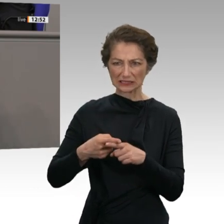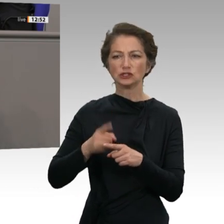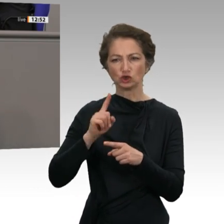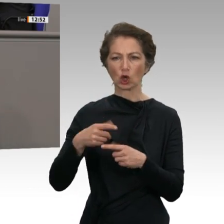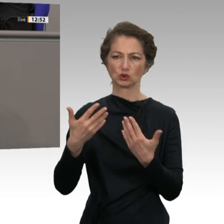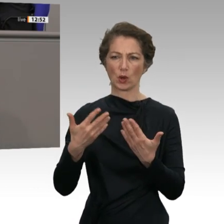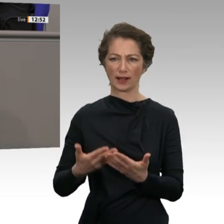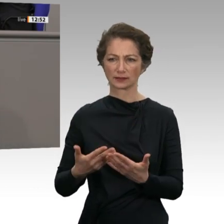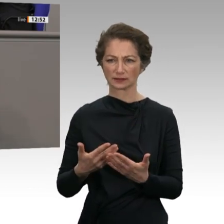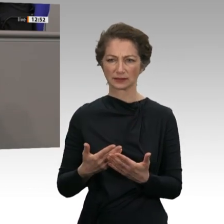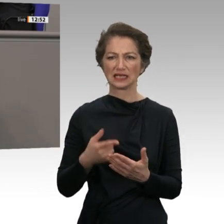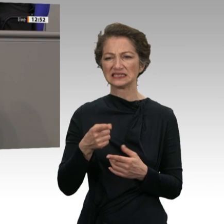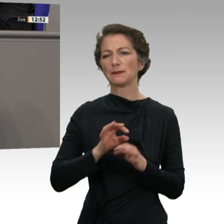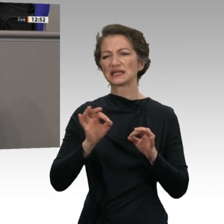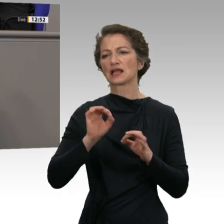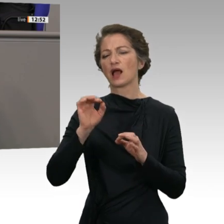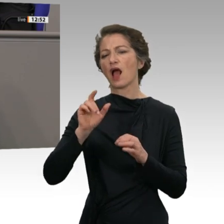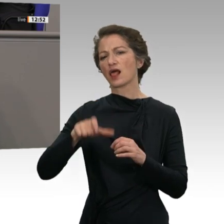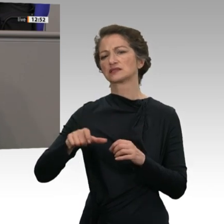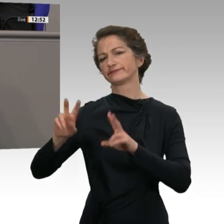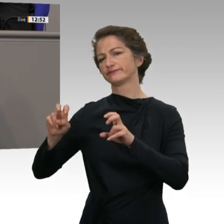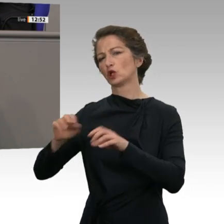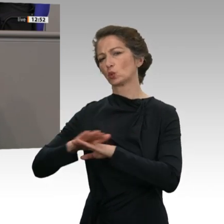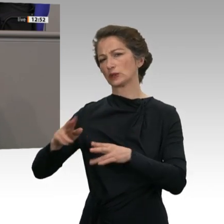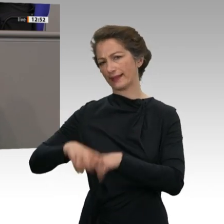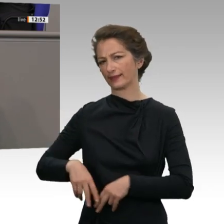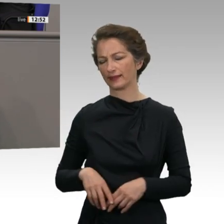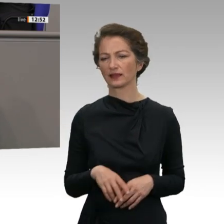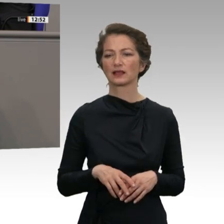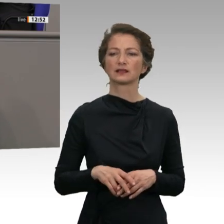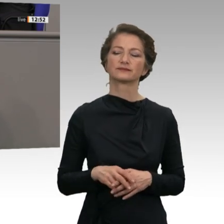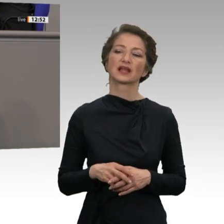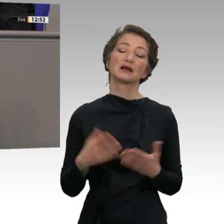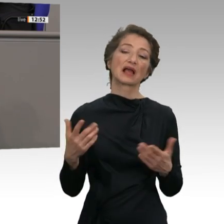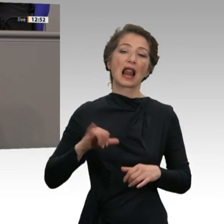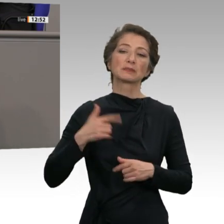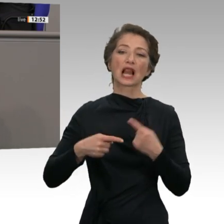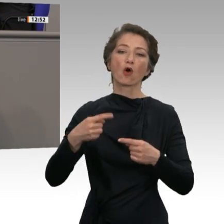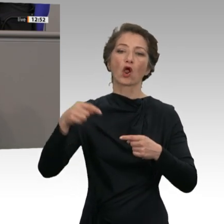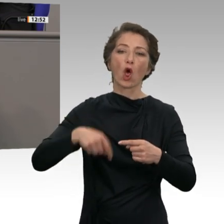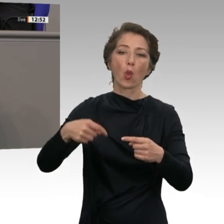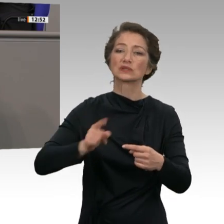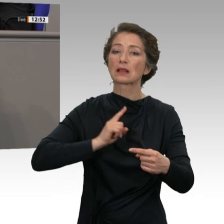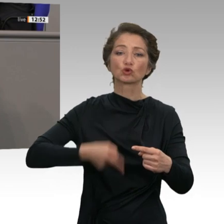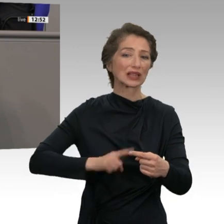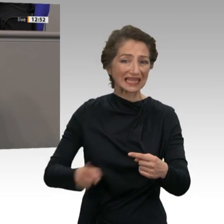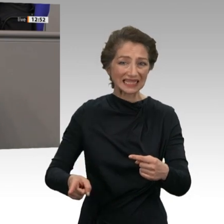sogenannte Grundrente. Viertens. Damit wir unverschuldete Lücken im Lebenslauf wenigstens bei der Rente schließen, müssen endlich wieder